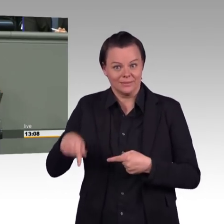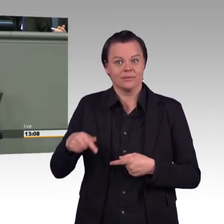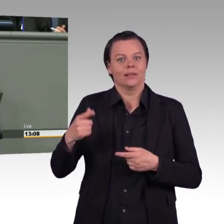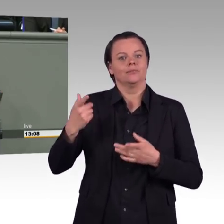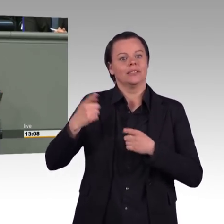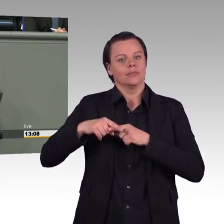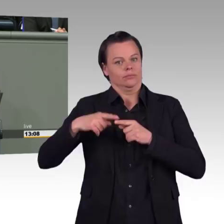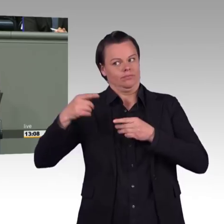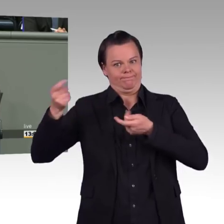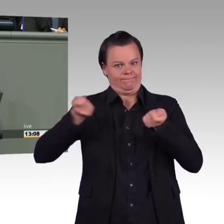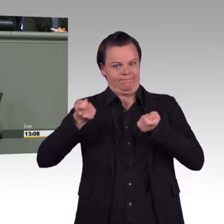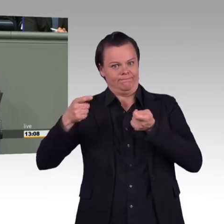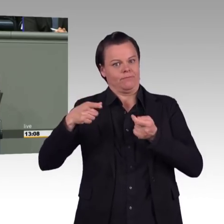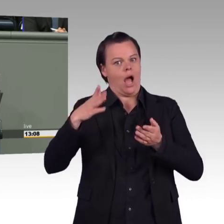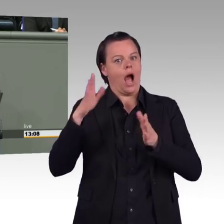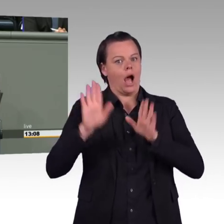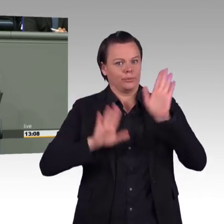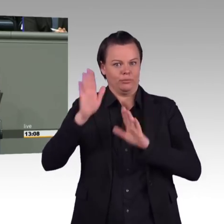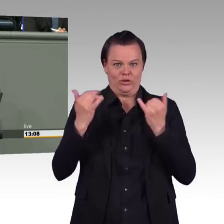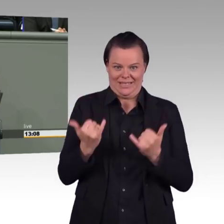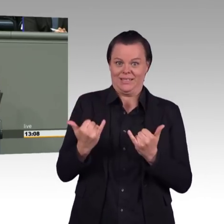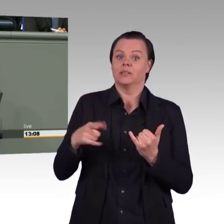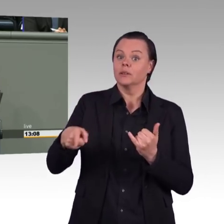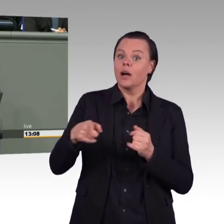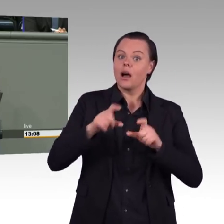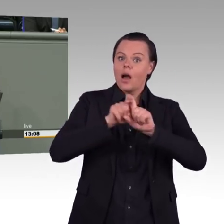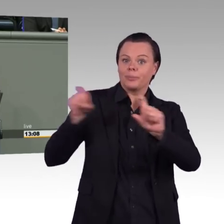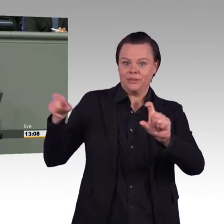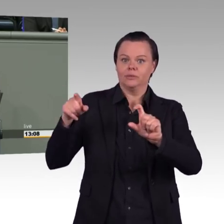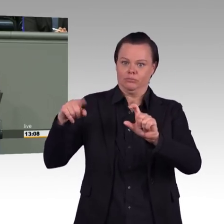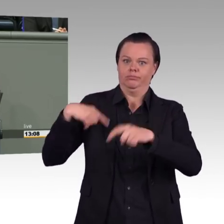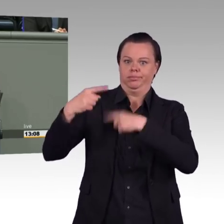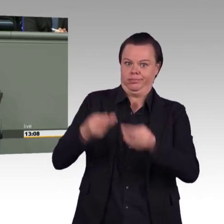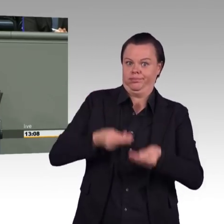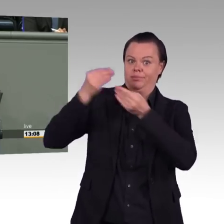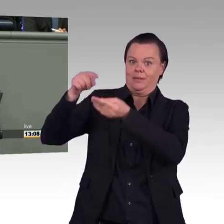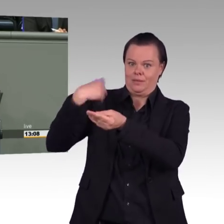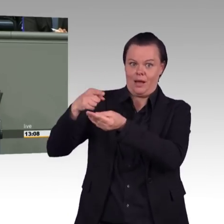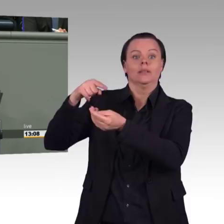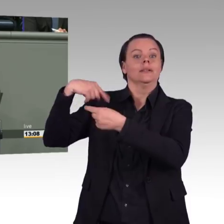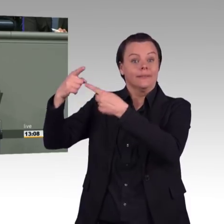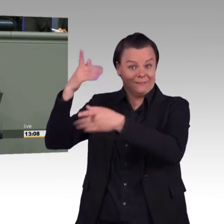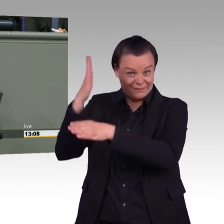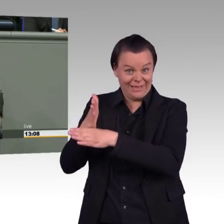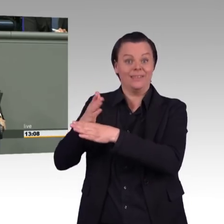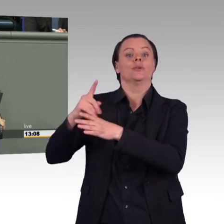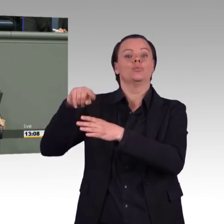früher hieß das Tonnenideologie. Das kennen wir doch aus DDR-Zeiten. Die hatten immer das Gleiche drauf wie Sie. Da wurden nur Tonnen gerechnet und mussten